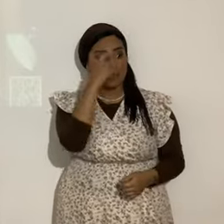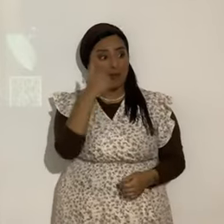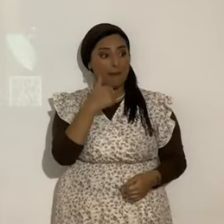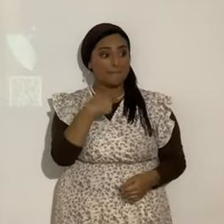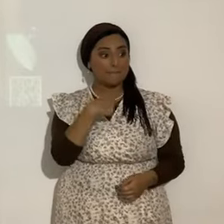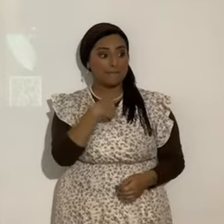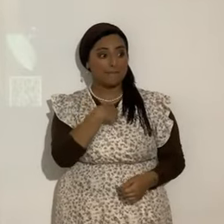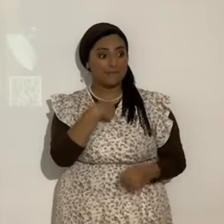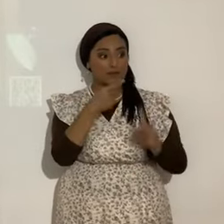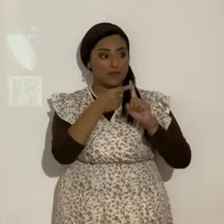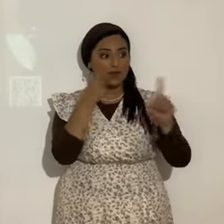Yahweh